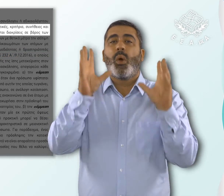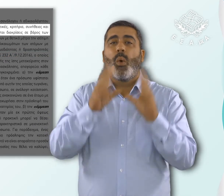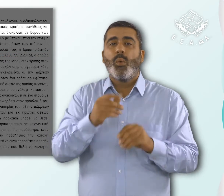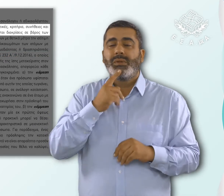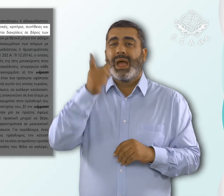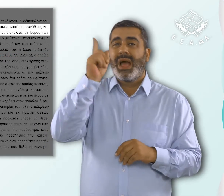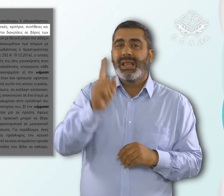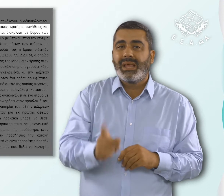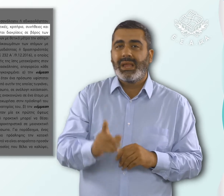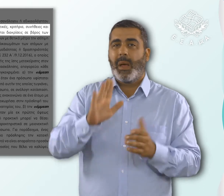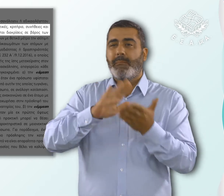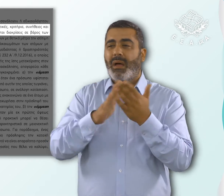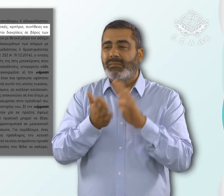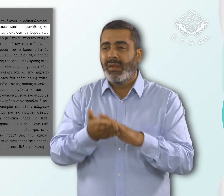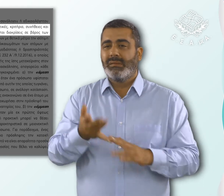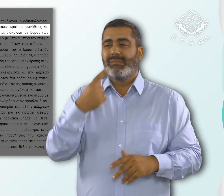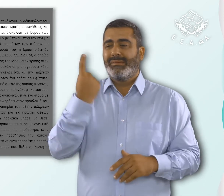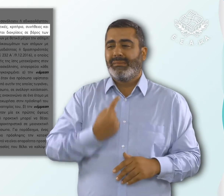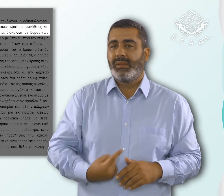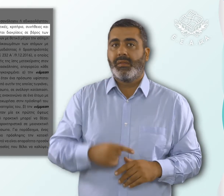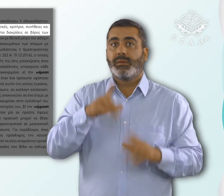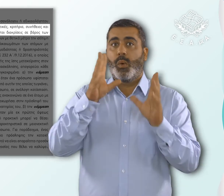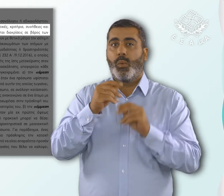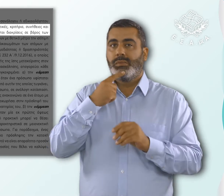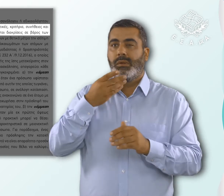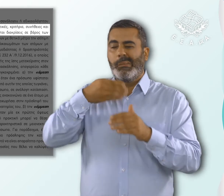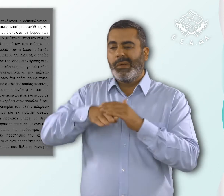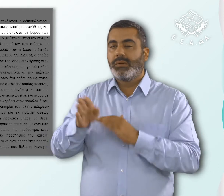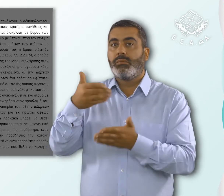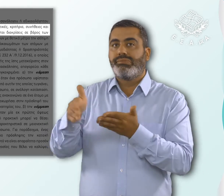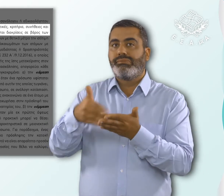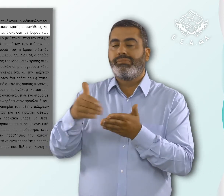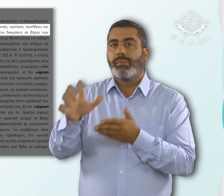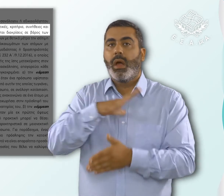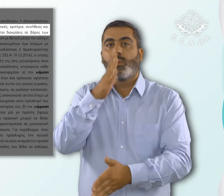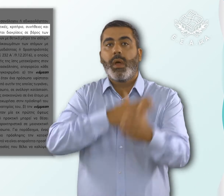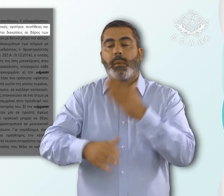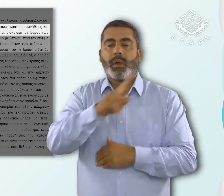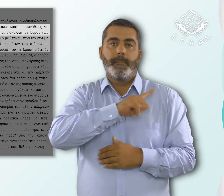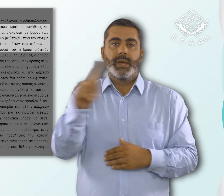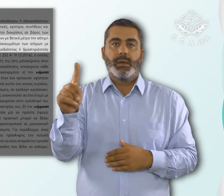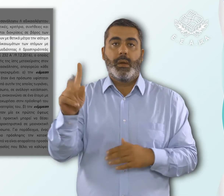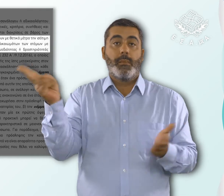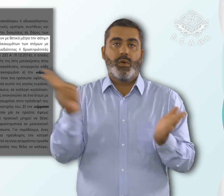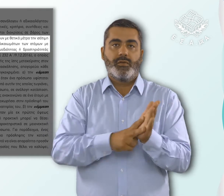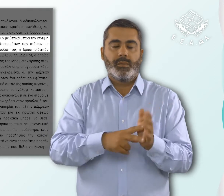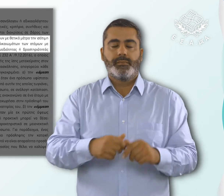κριτήρια, συνήθειες και συμπεριφορές που συνεπάγονται διακρίσεις σε βάρος των ατόμων με αναπηρία. Και τέλος, ε.